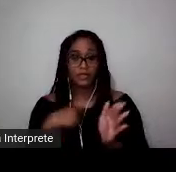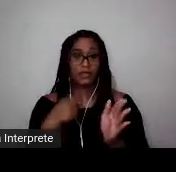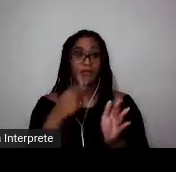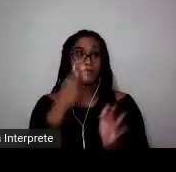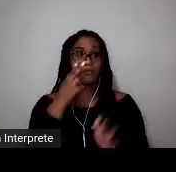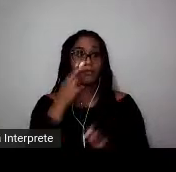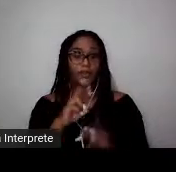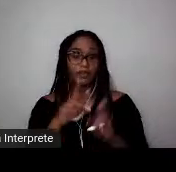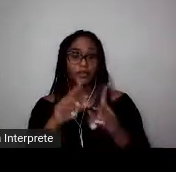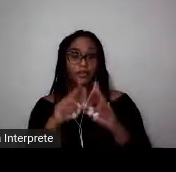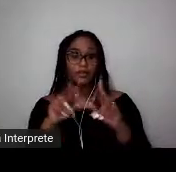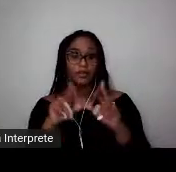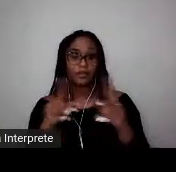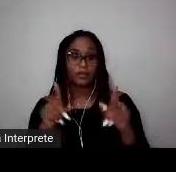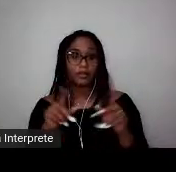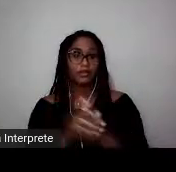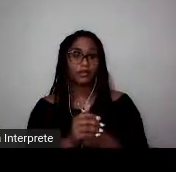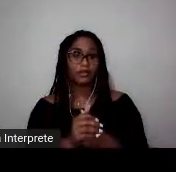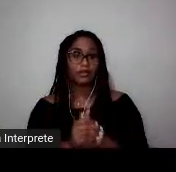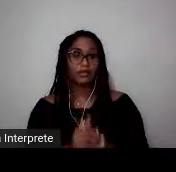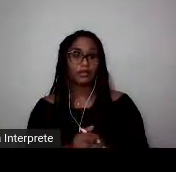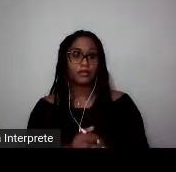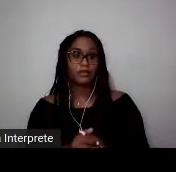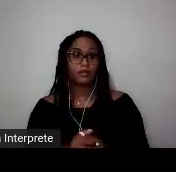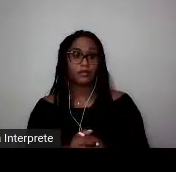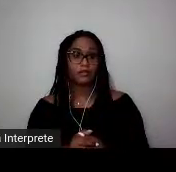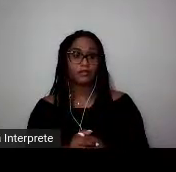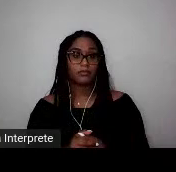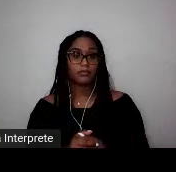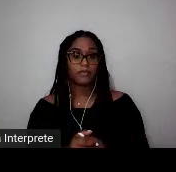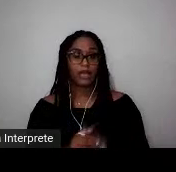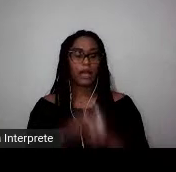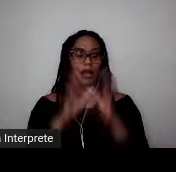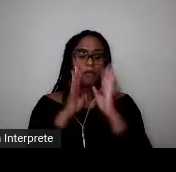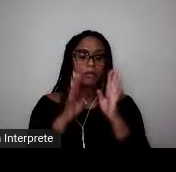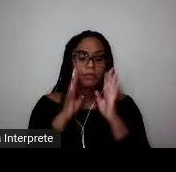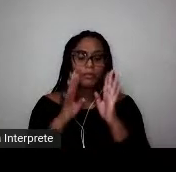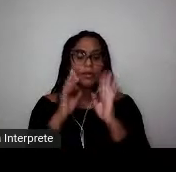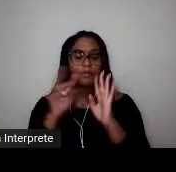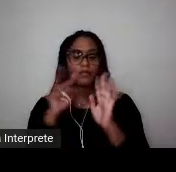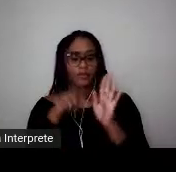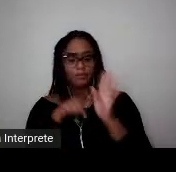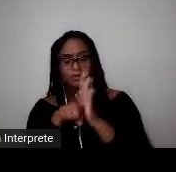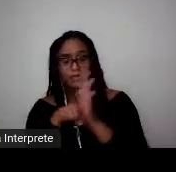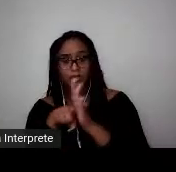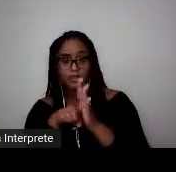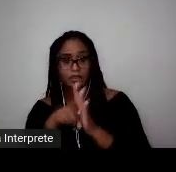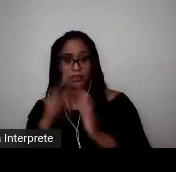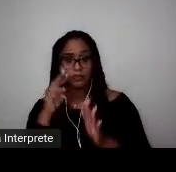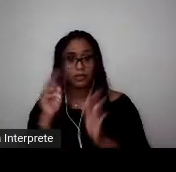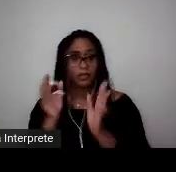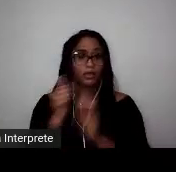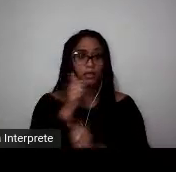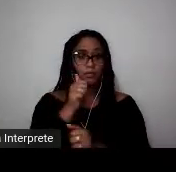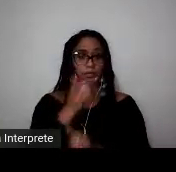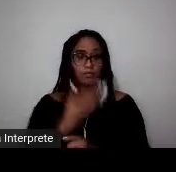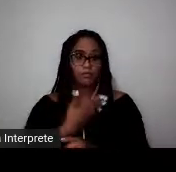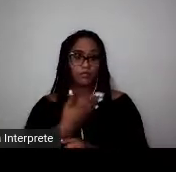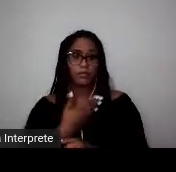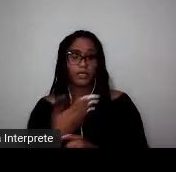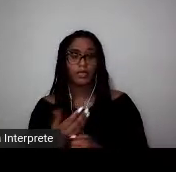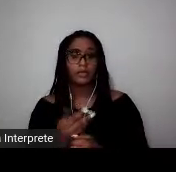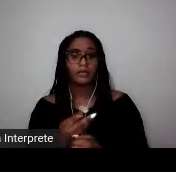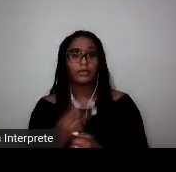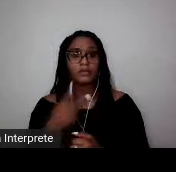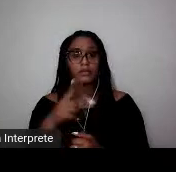Paulistana, quando, junto da Ita Maia Reis, acompanhei o trabalho social desenvolvido por ela na periferia de Guayanazes, e ela,